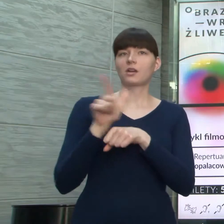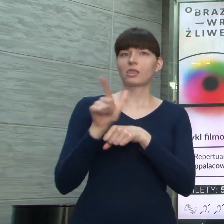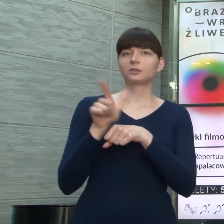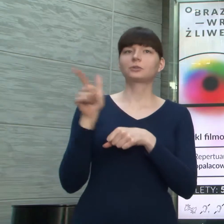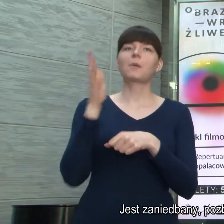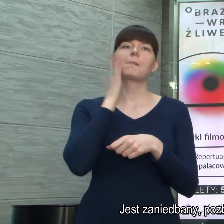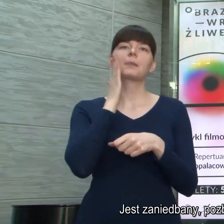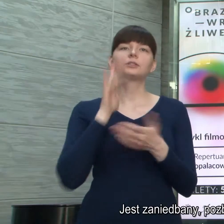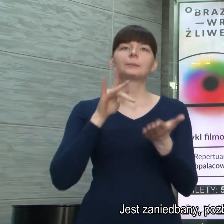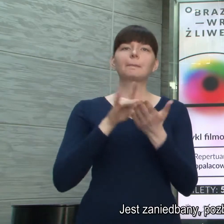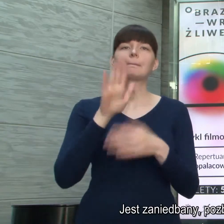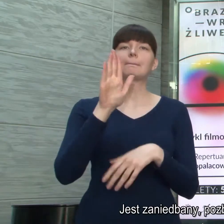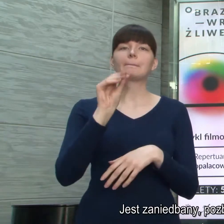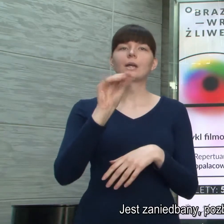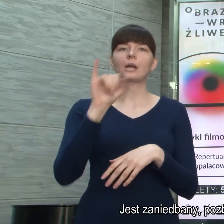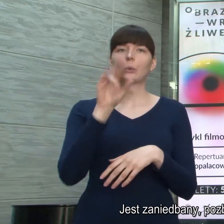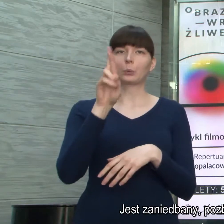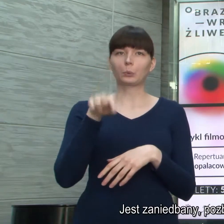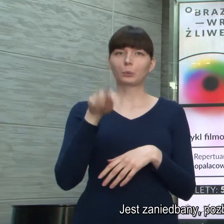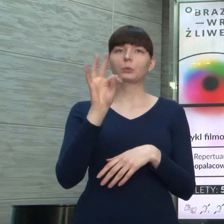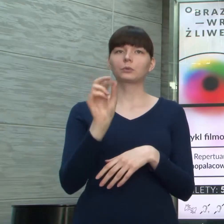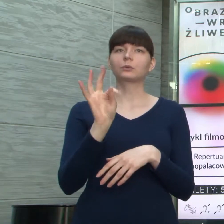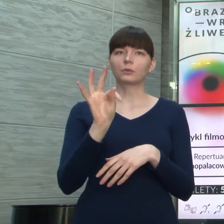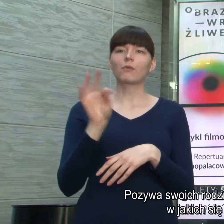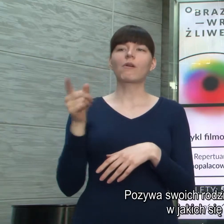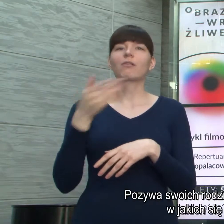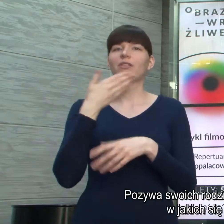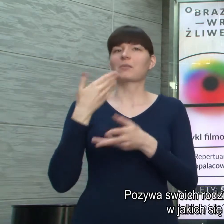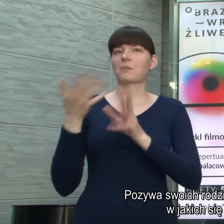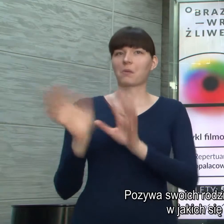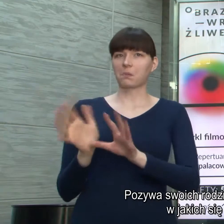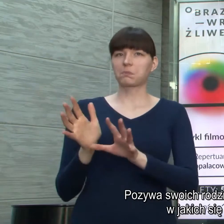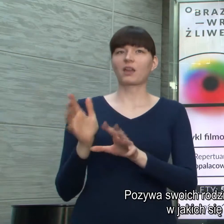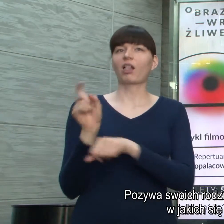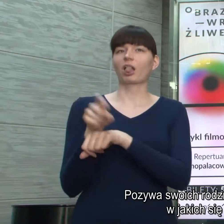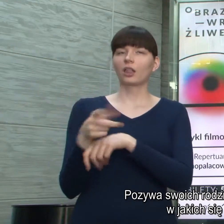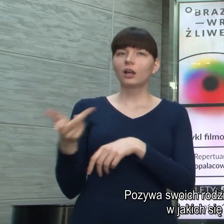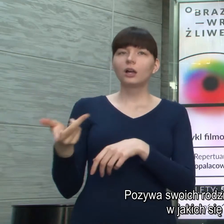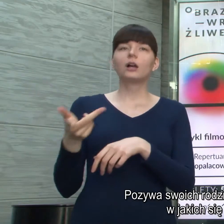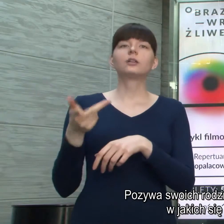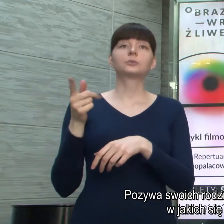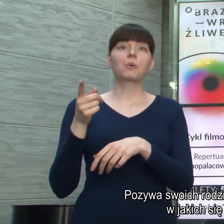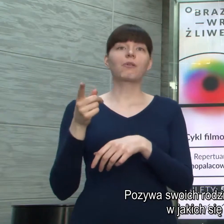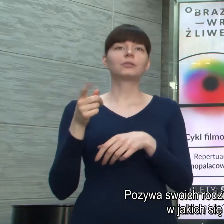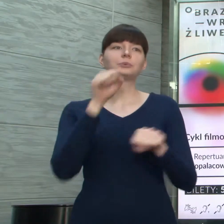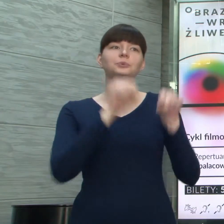jest on zaniedbany i pozbawiony edukacji. Pozywa swoich rodziców za to, że się urodził.